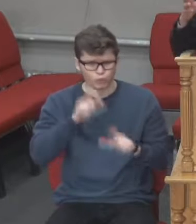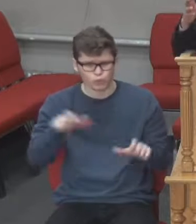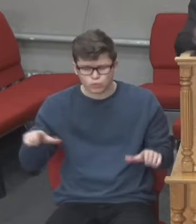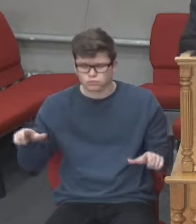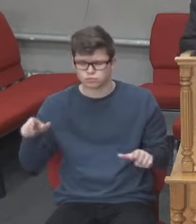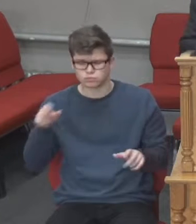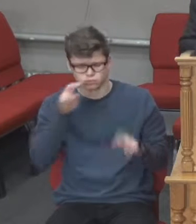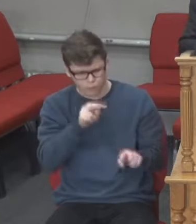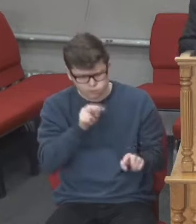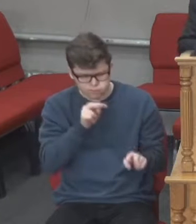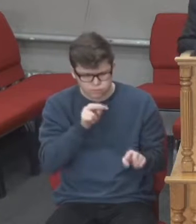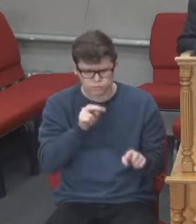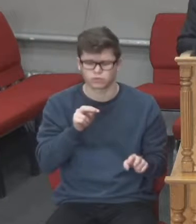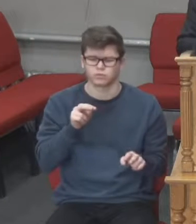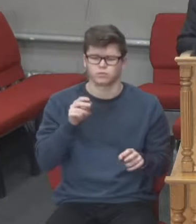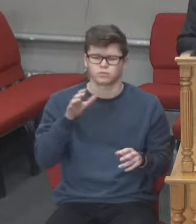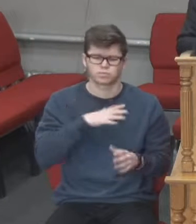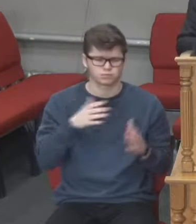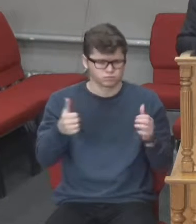які знаходилися на карантині.